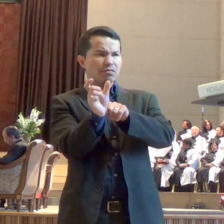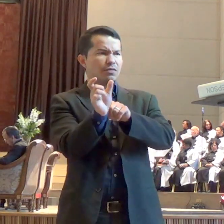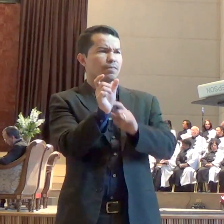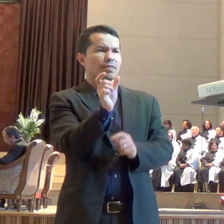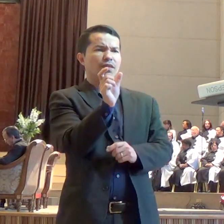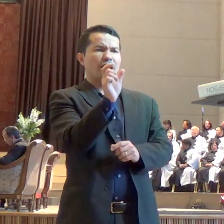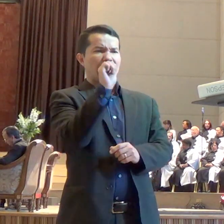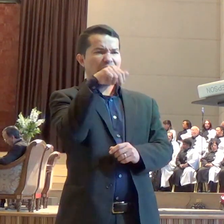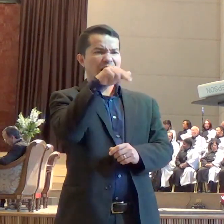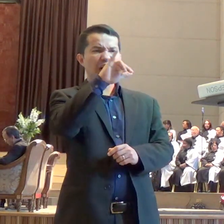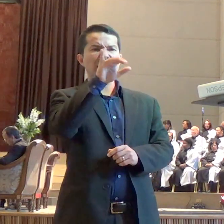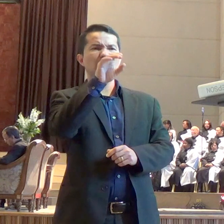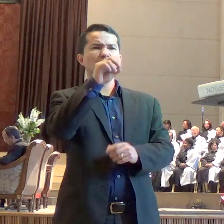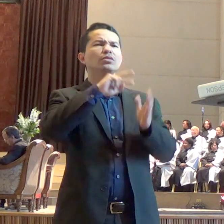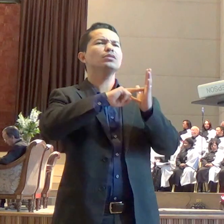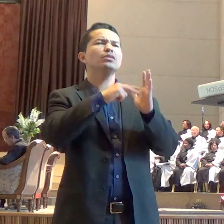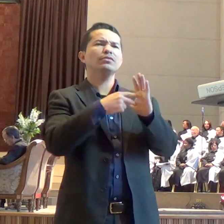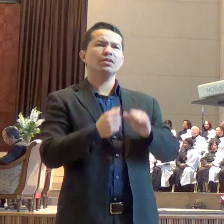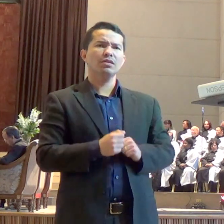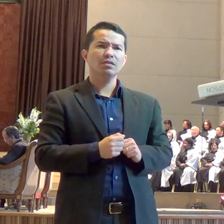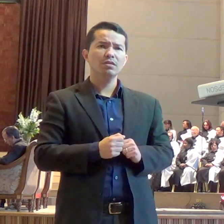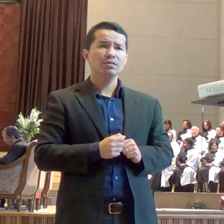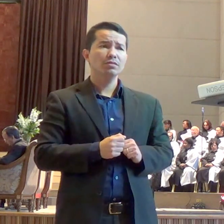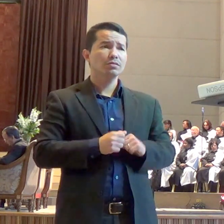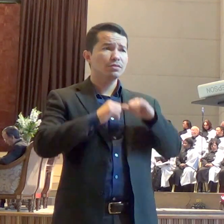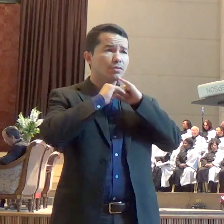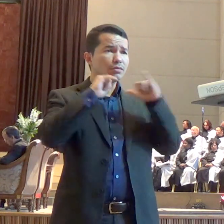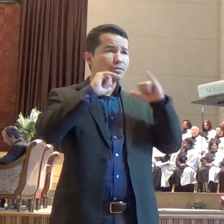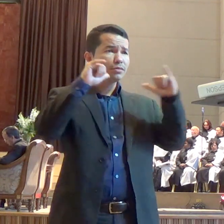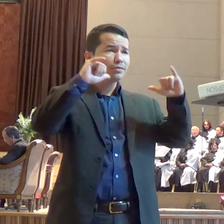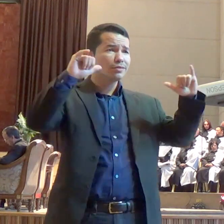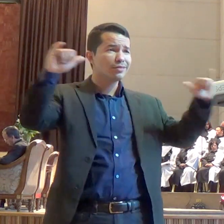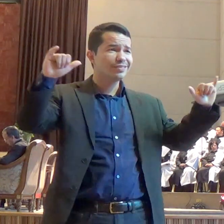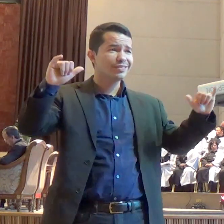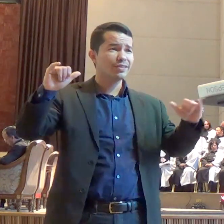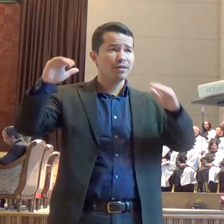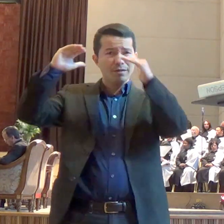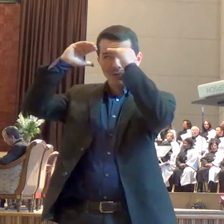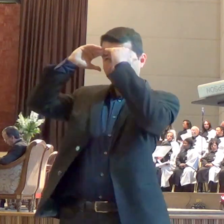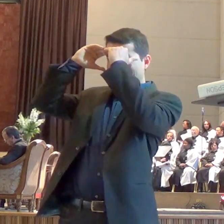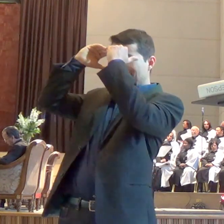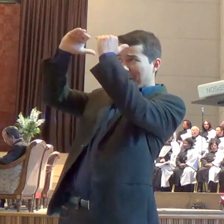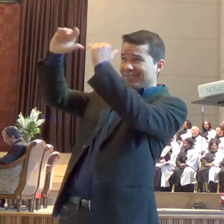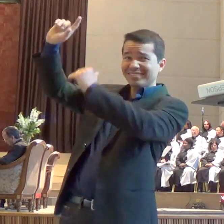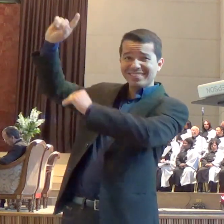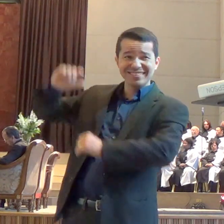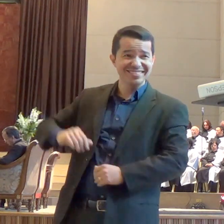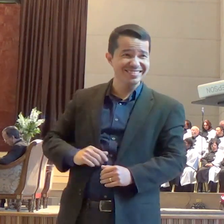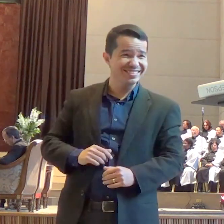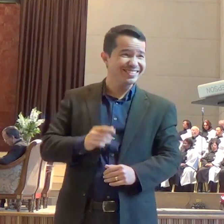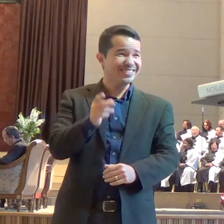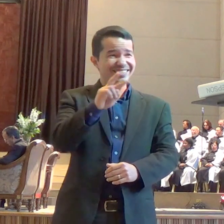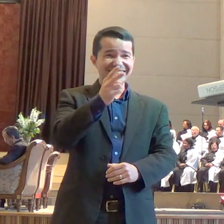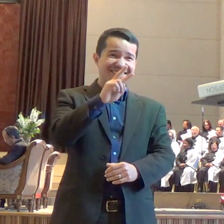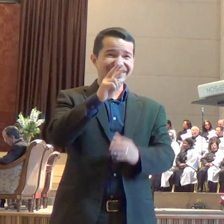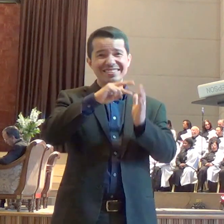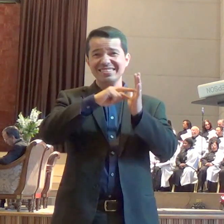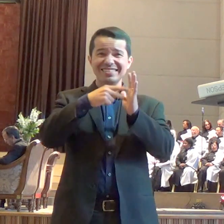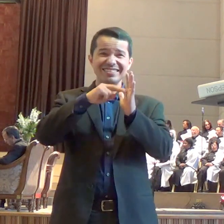enviado. E agora que a gente sabe um pouquinho sobre quem são os anjos, o